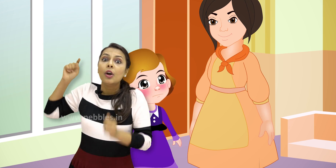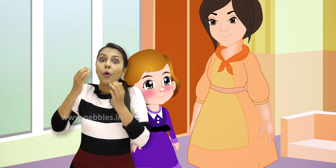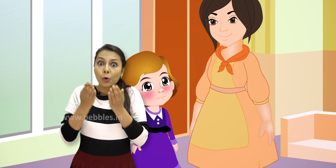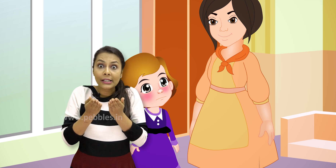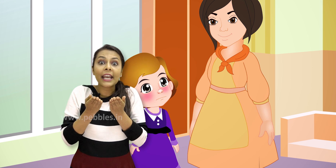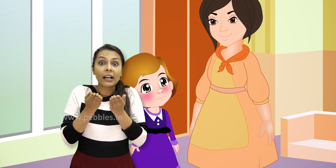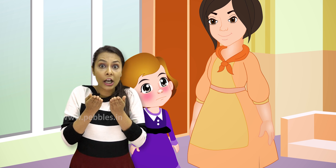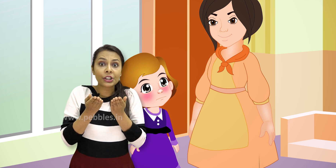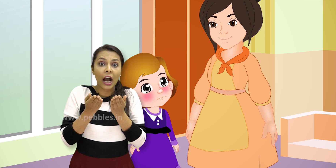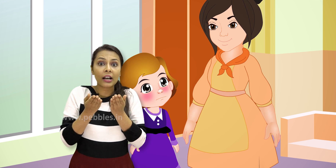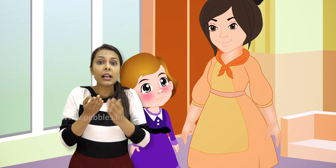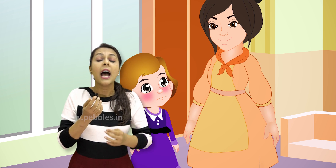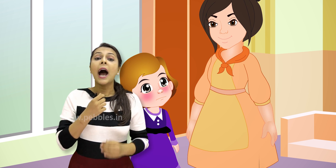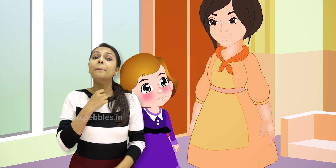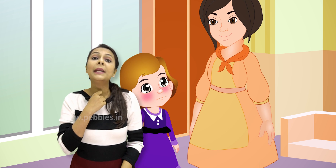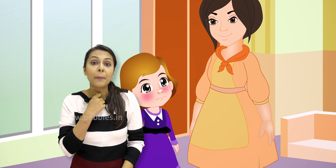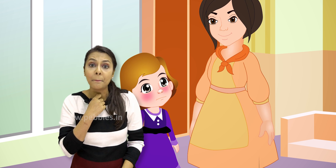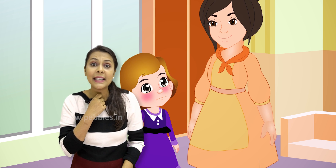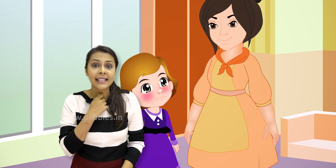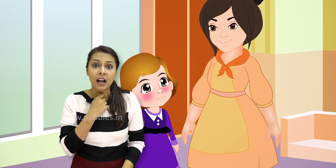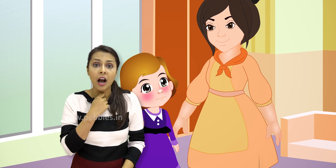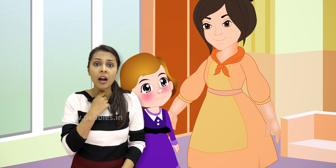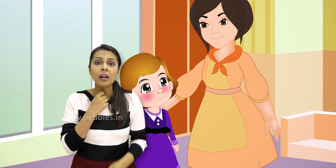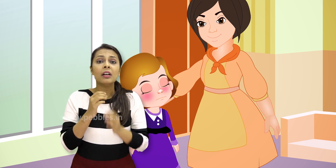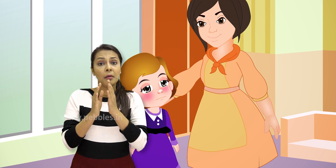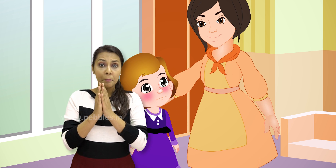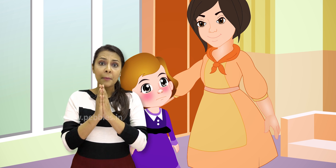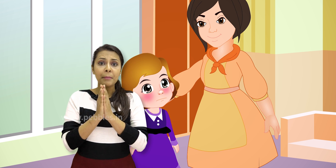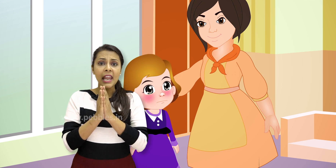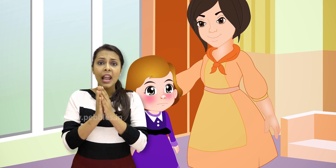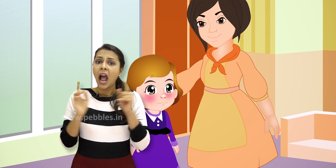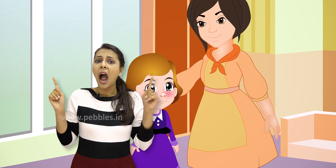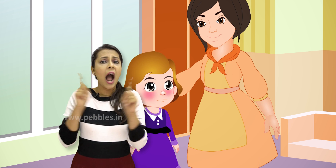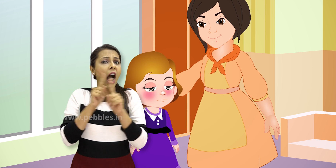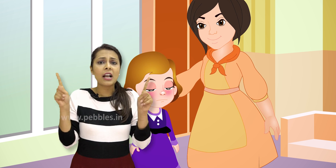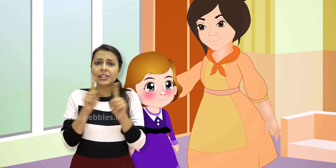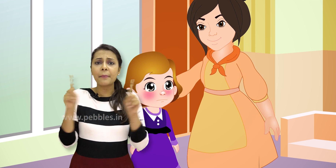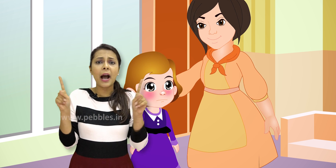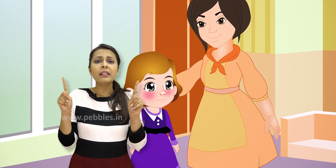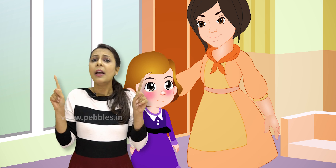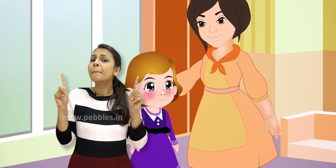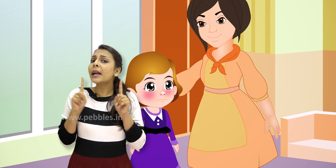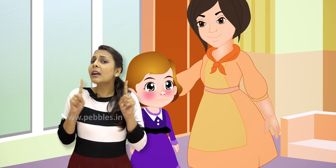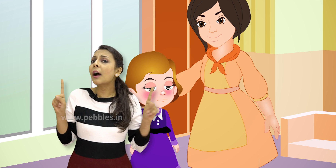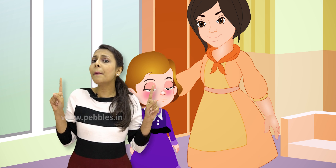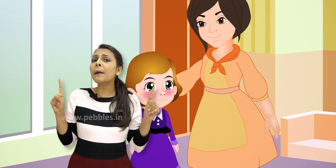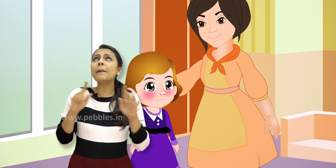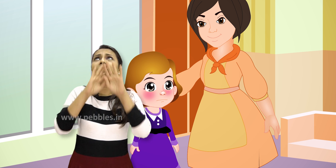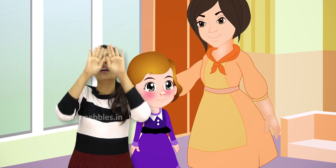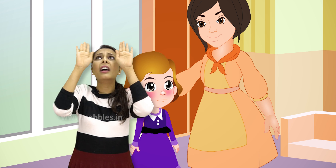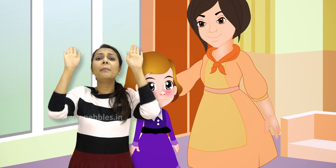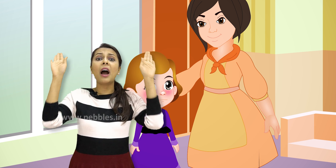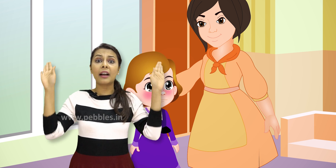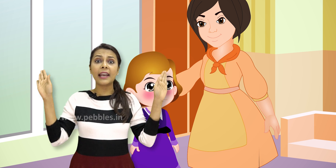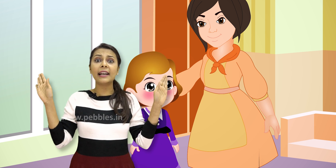उसने घर जाकर अपनी मम्मी से कहा मम्मी आज के बाद मैं कभी